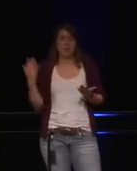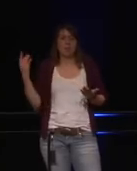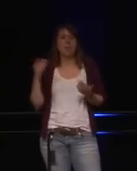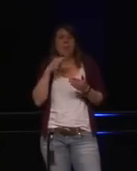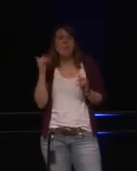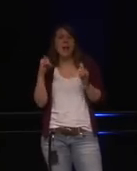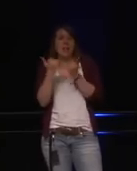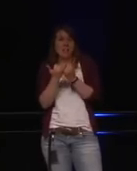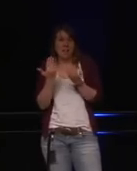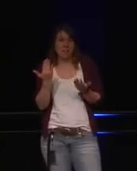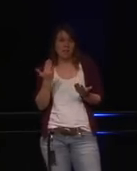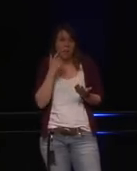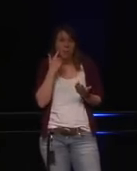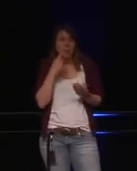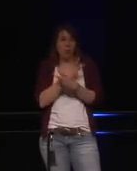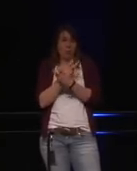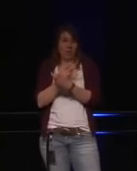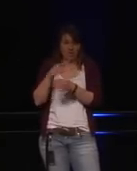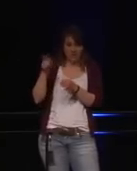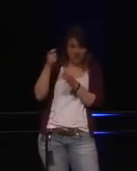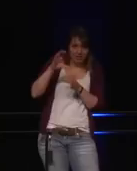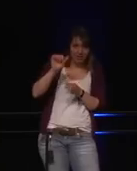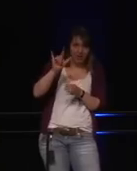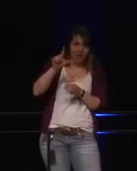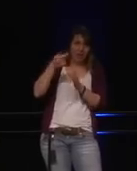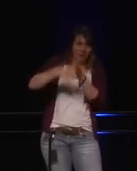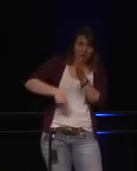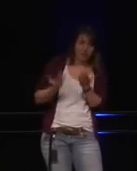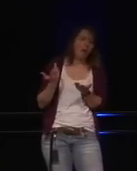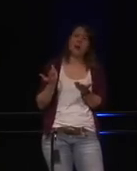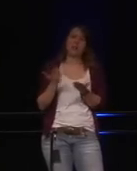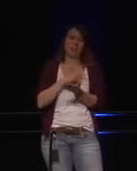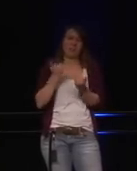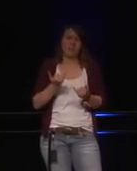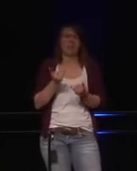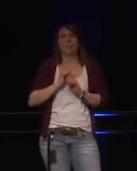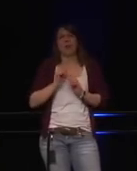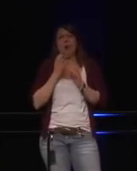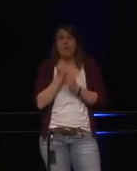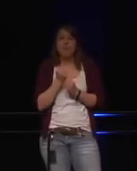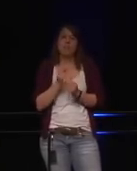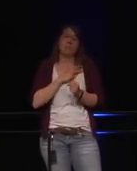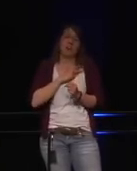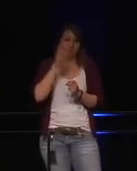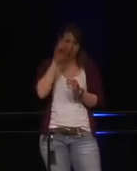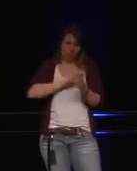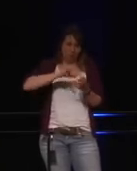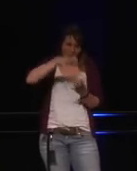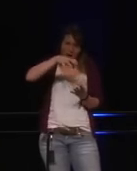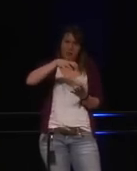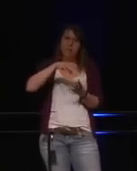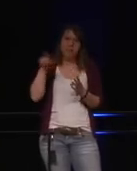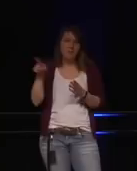Eltern, die sie nicht zerstören, denen werden tatsächlich Strafen angedroht. Das